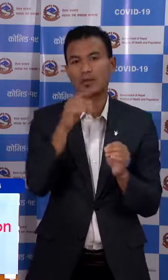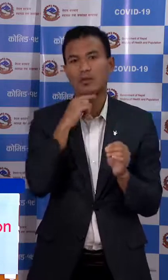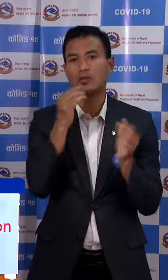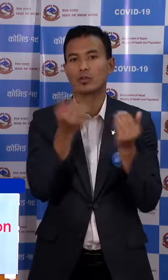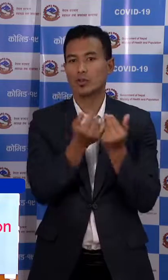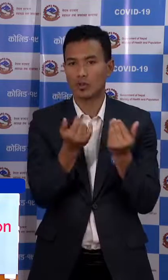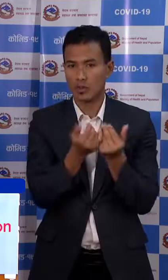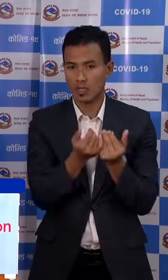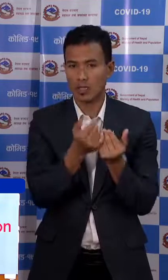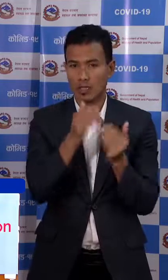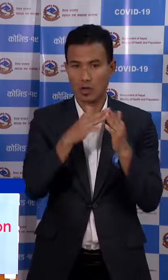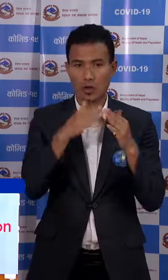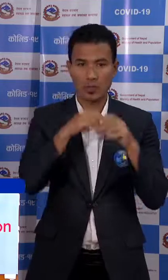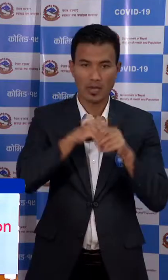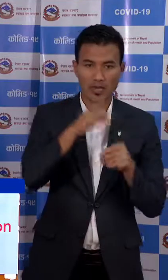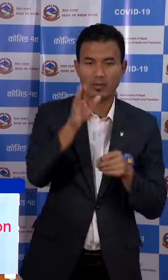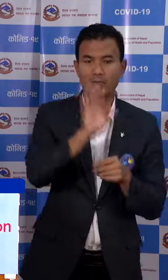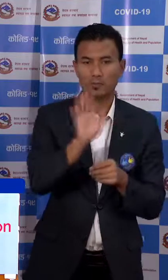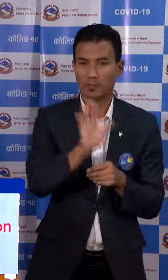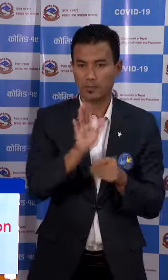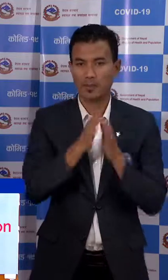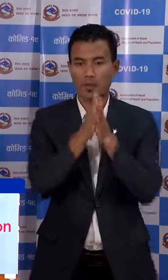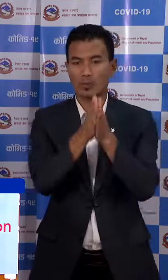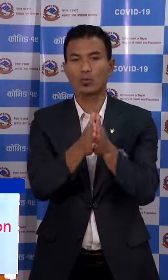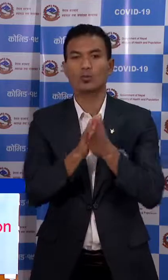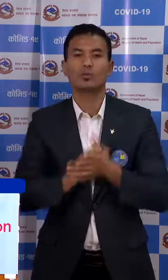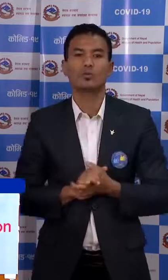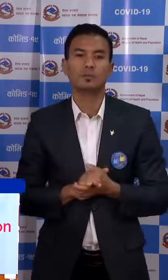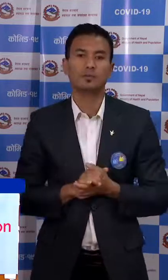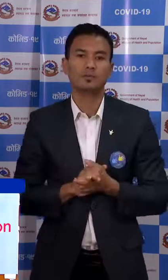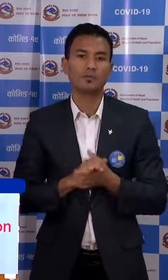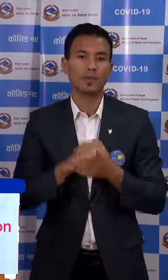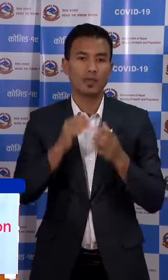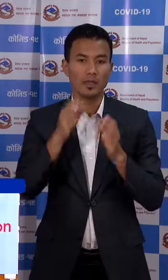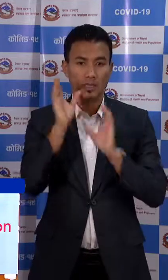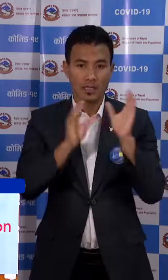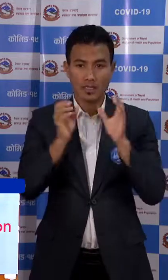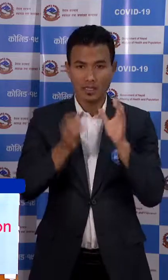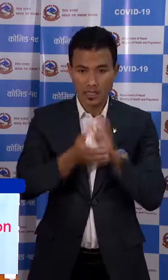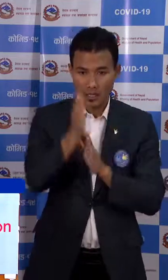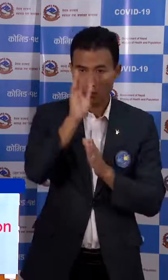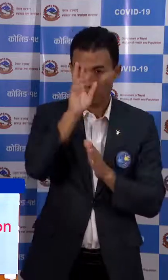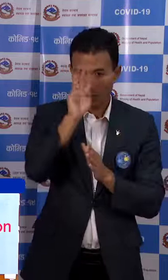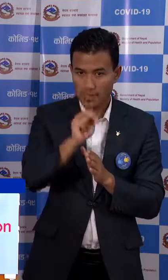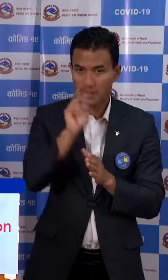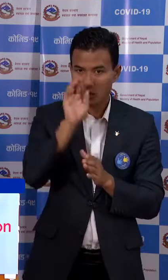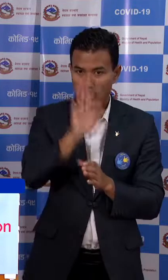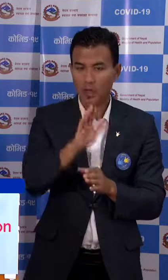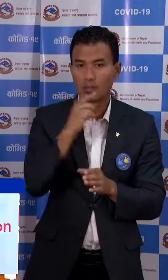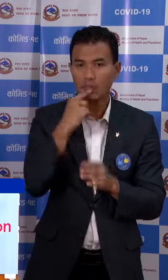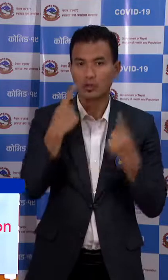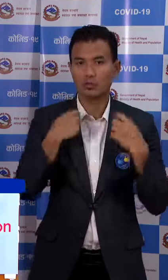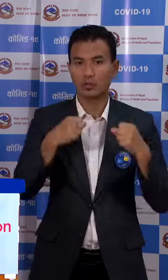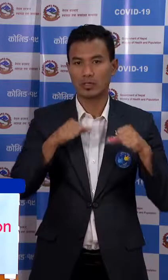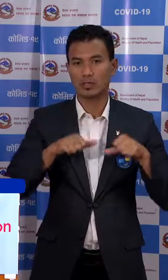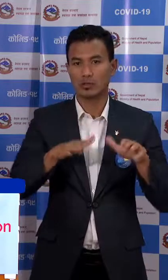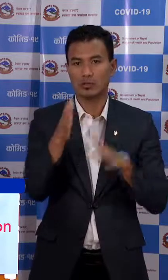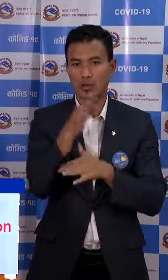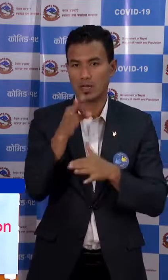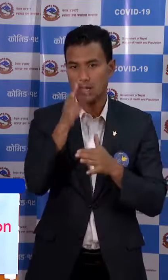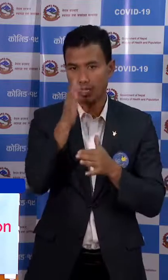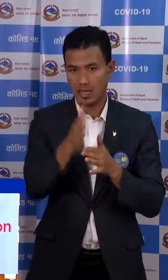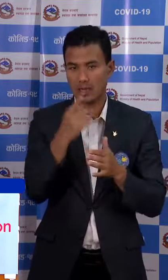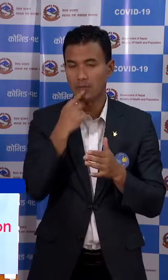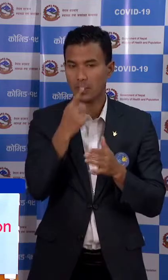वा घर बाईर नजानू हुना अनुरोद गरिच्छा जाने ही परने भाई श्वाष्त्य तता जन शंख्या